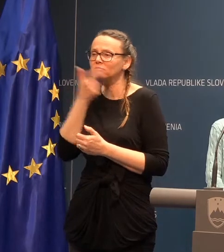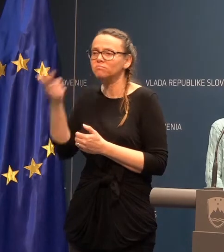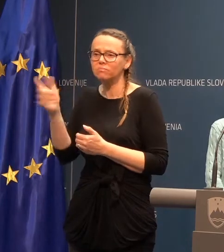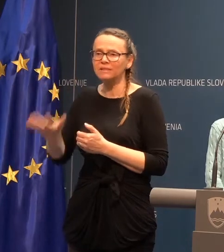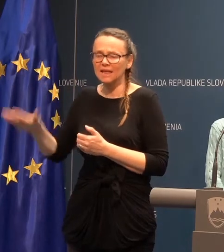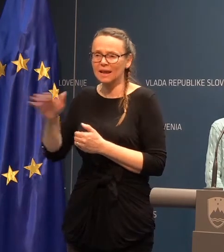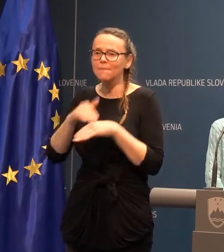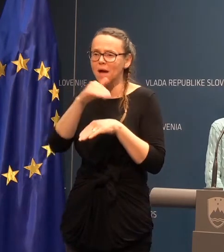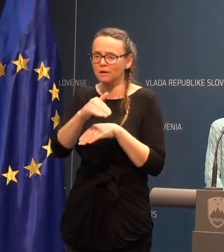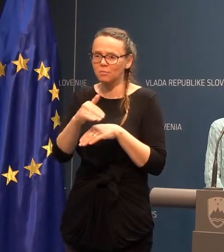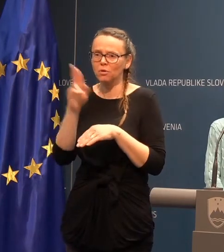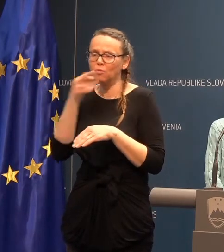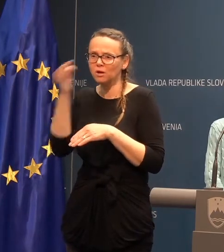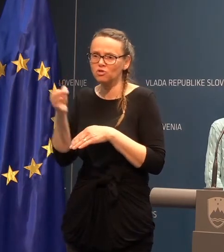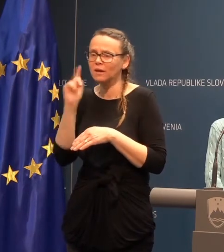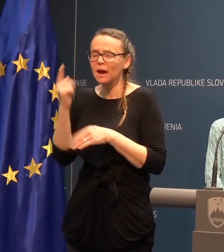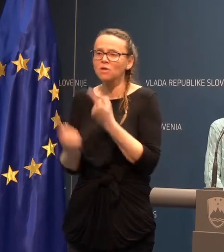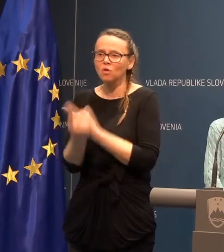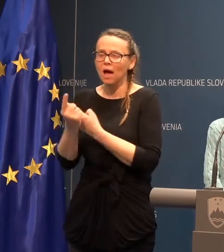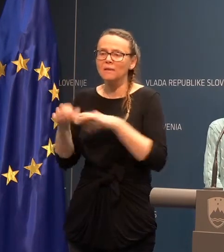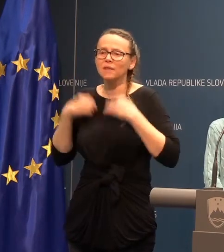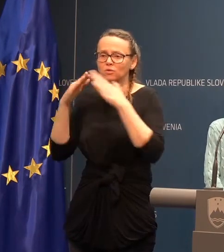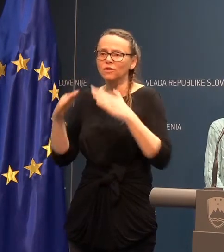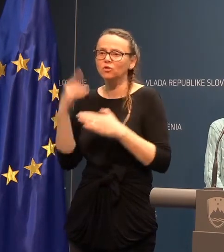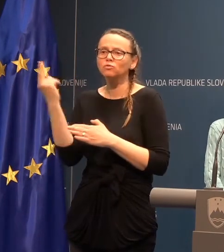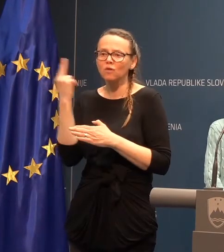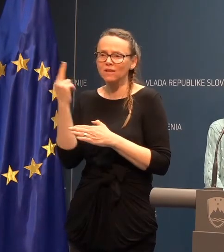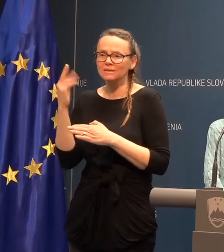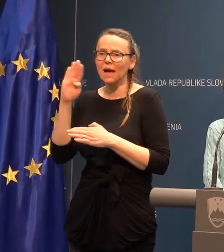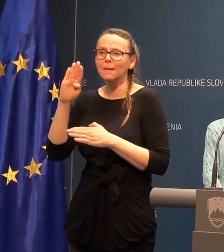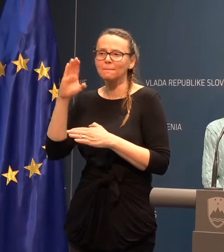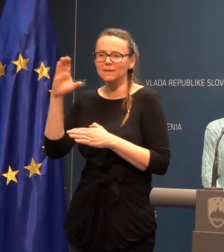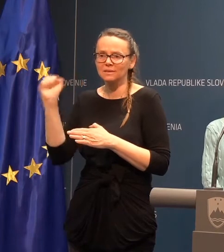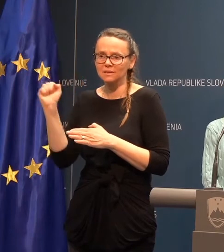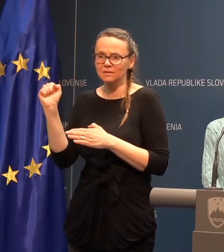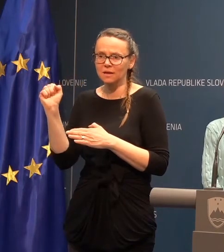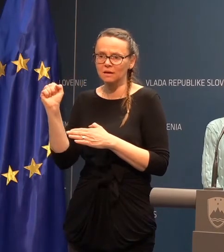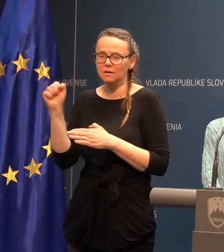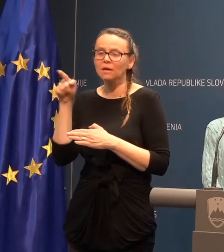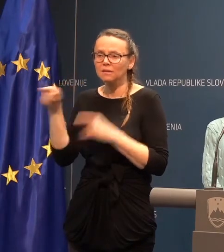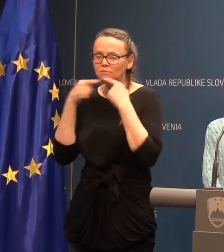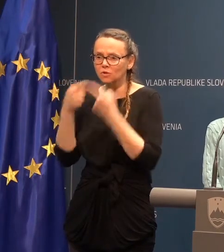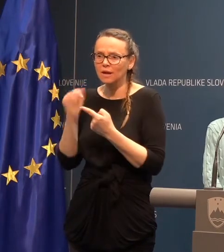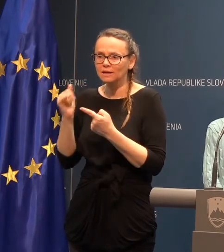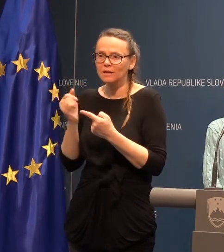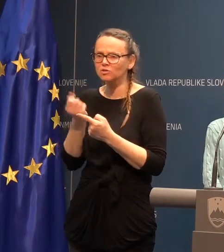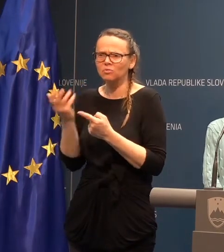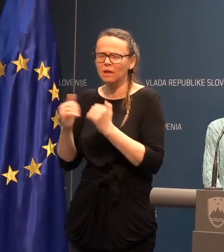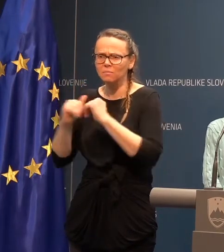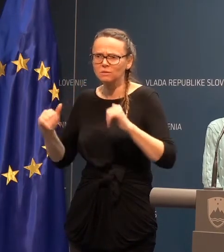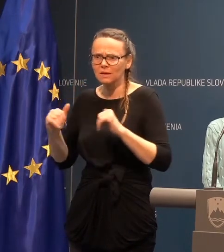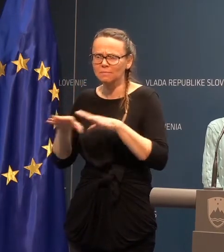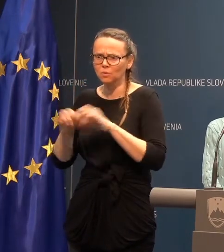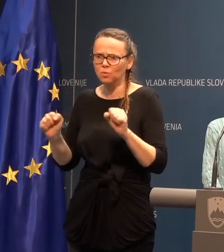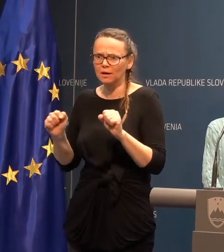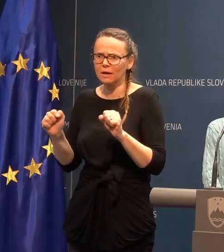vse kaj dogaja v Zdravstvenom domo Slovenska Bistrica? Ker tam so meni da dejali, da so nekaj posebni ukrep, prišel,